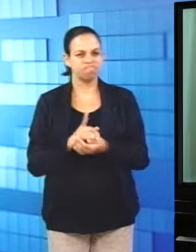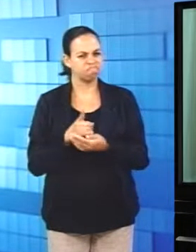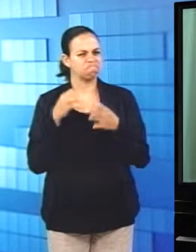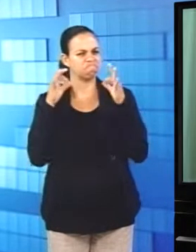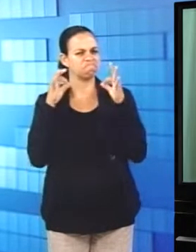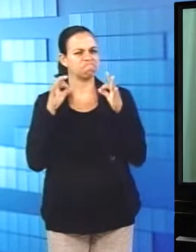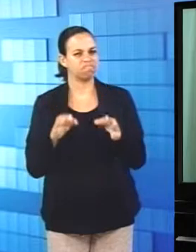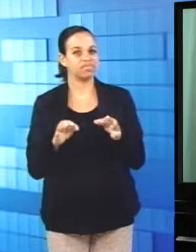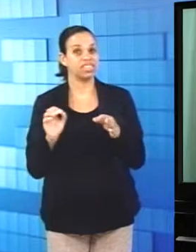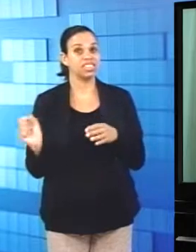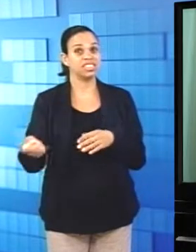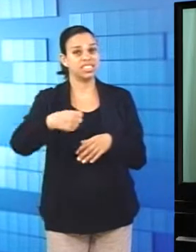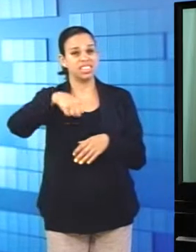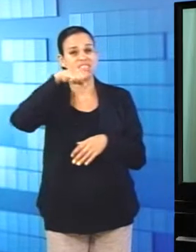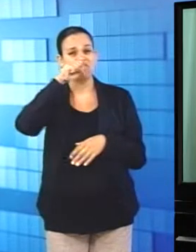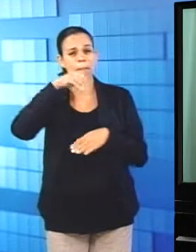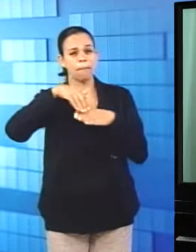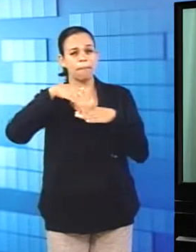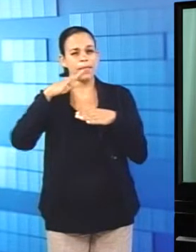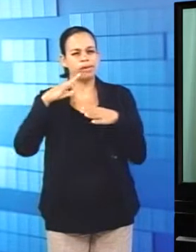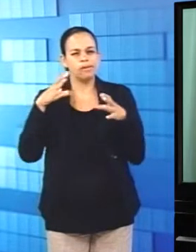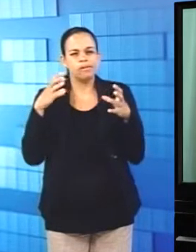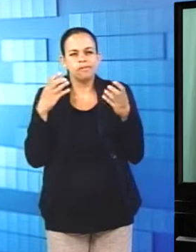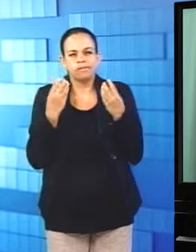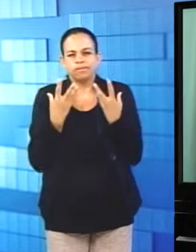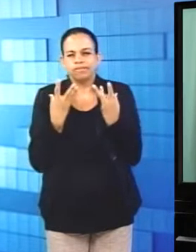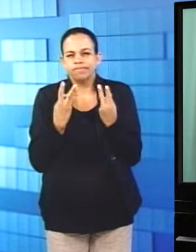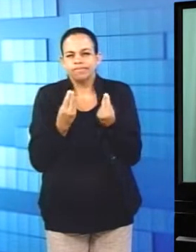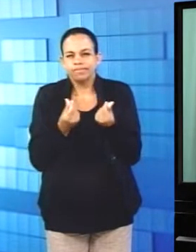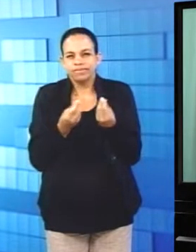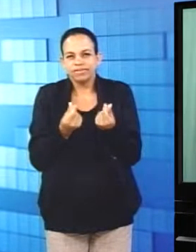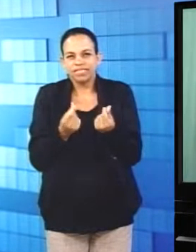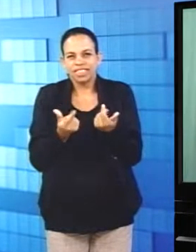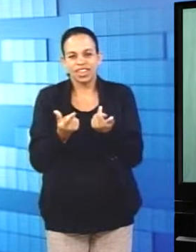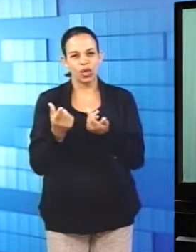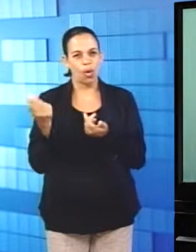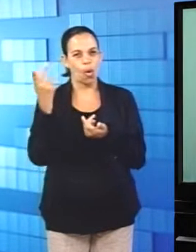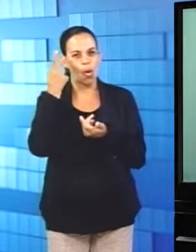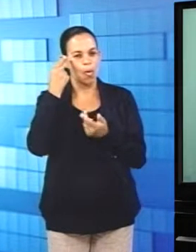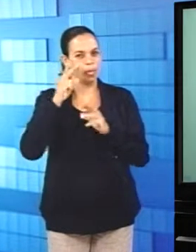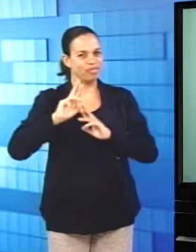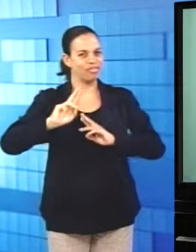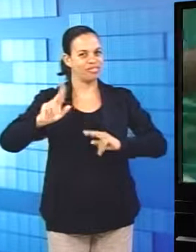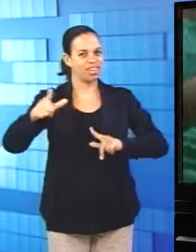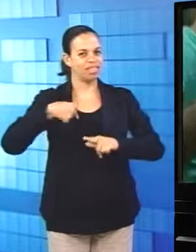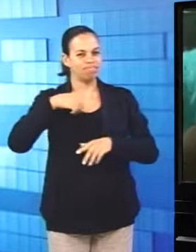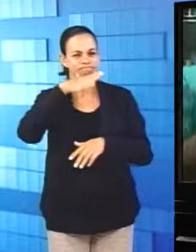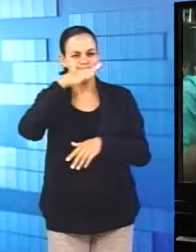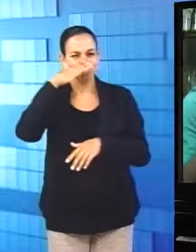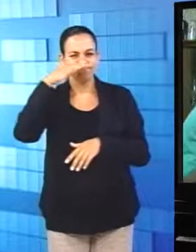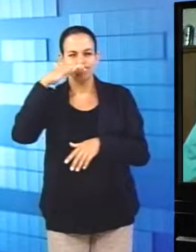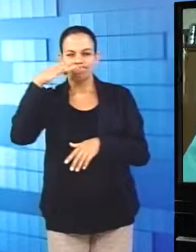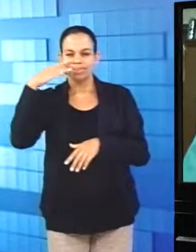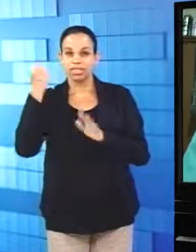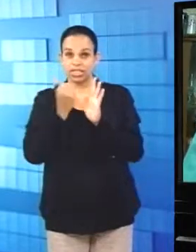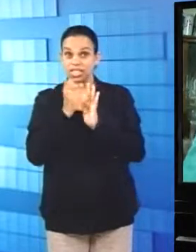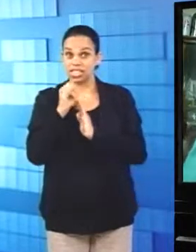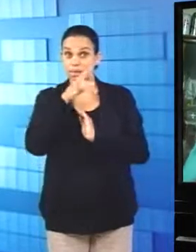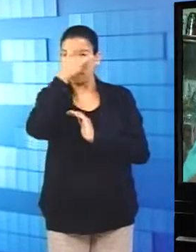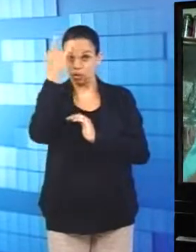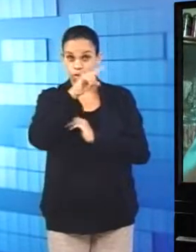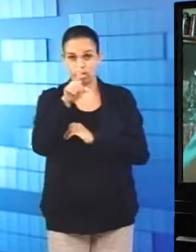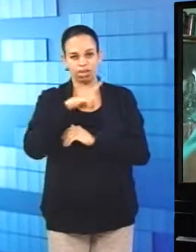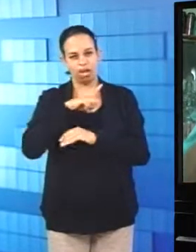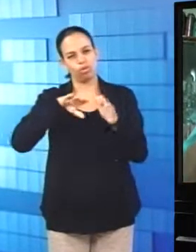Posso garantir que a cerveja é mais encorpada e amarga que as comuns e tem um aroma muito marcante. Se você só está